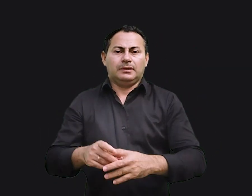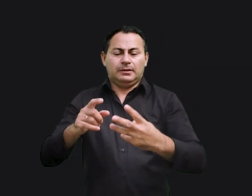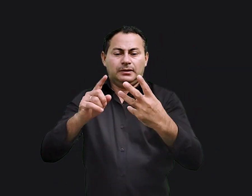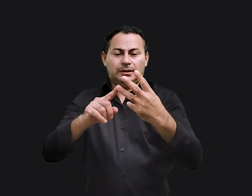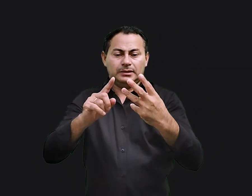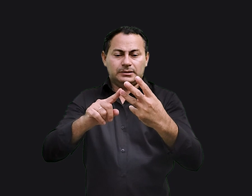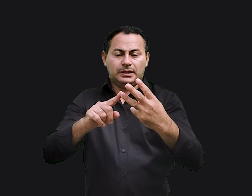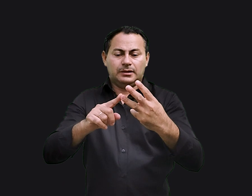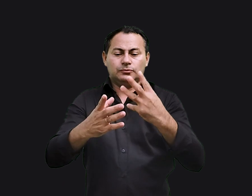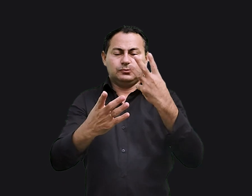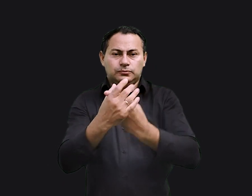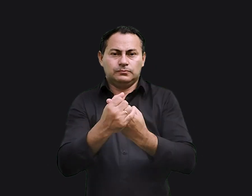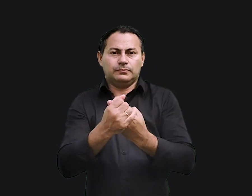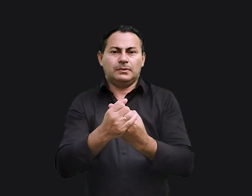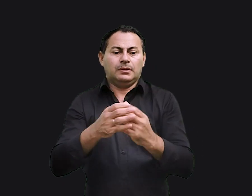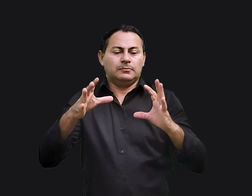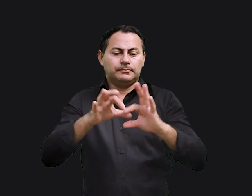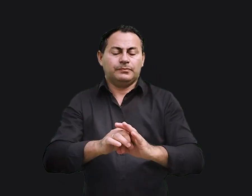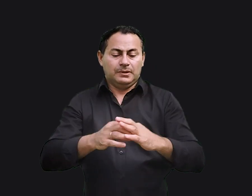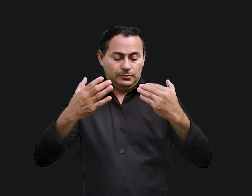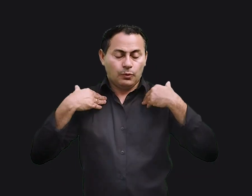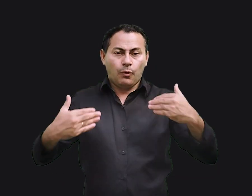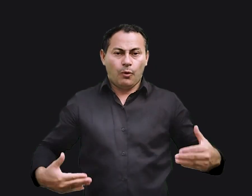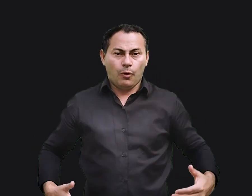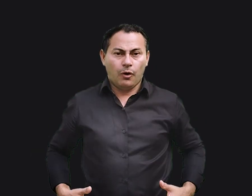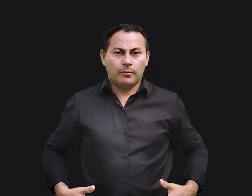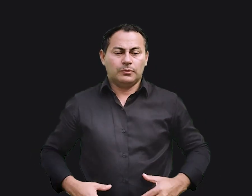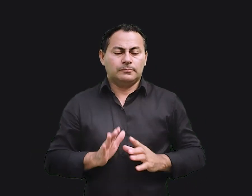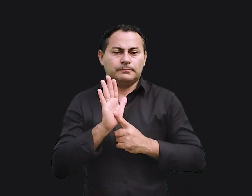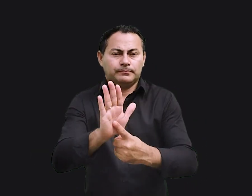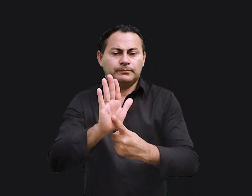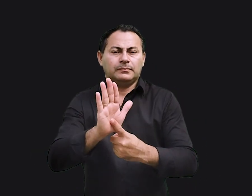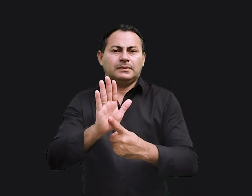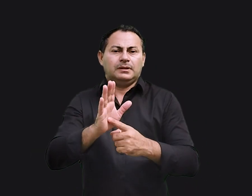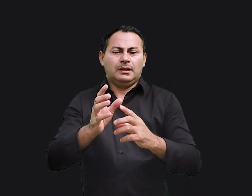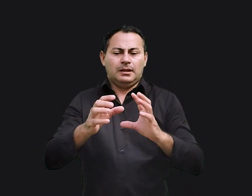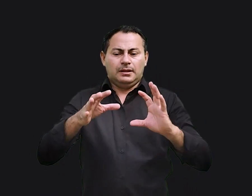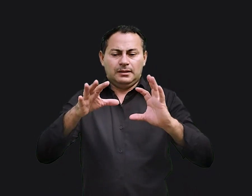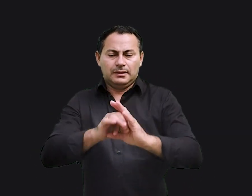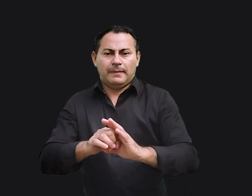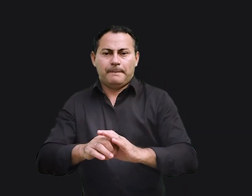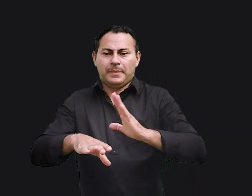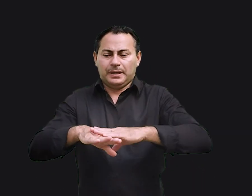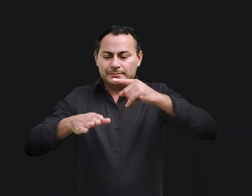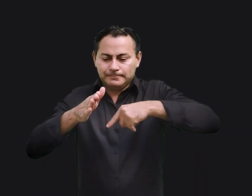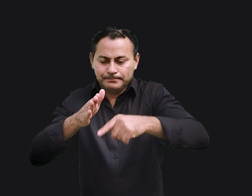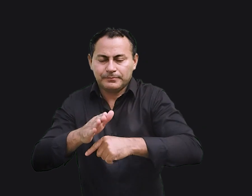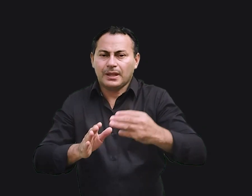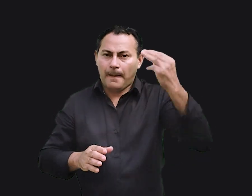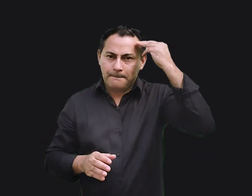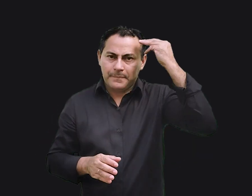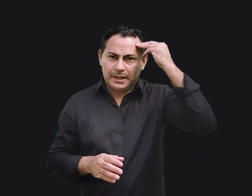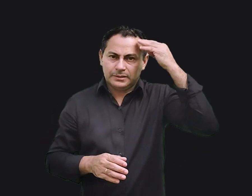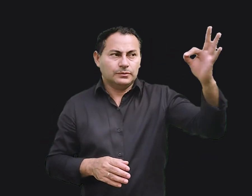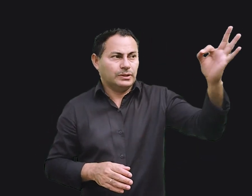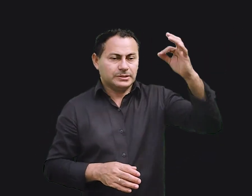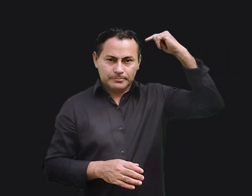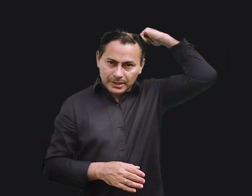terceira dobra desse cordão é a união física como expressão desses laços mais profundos da mente e do espírito.